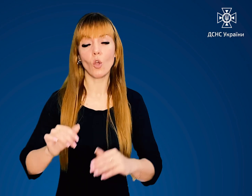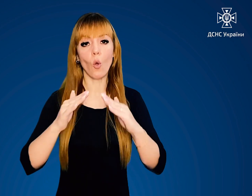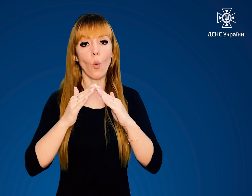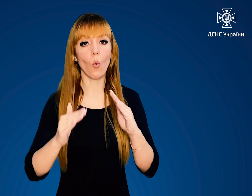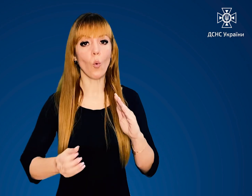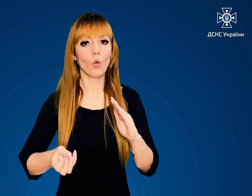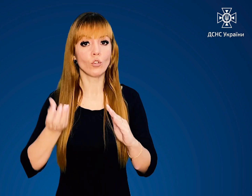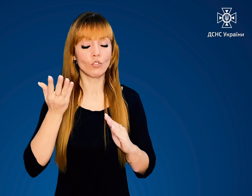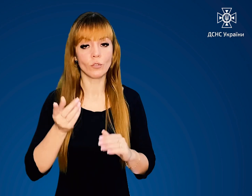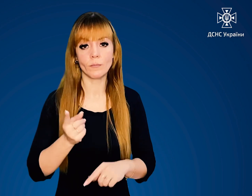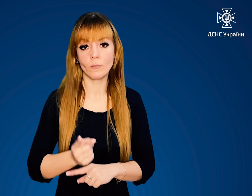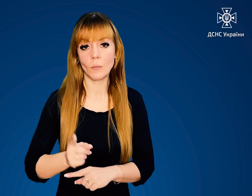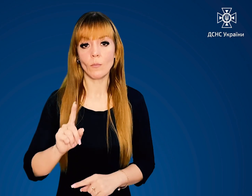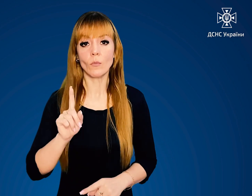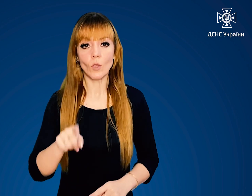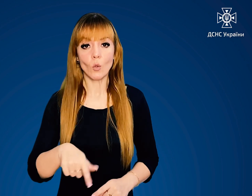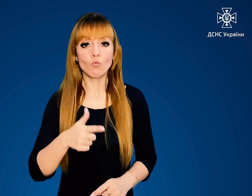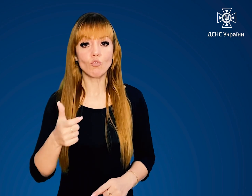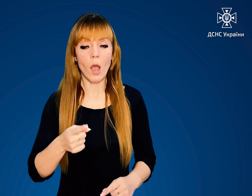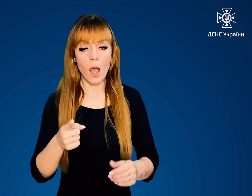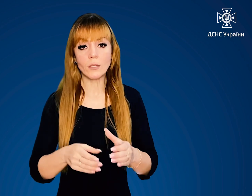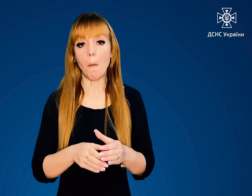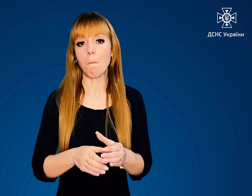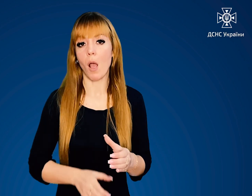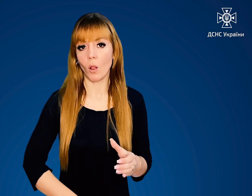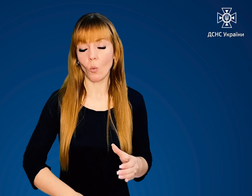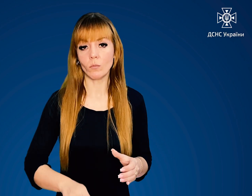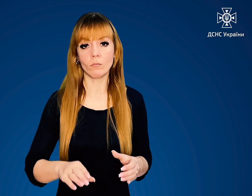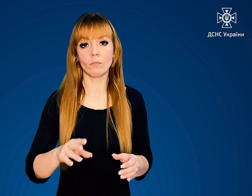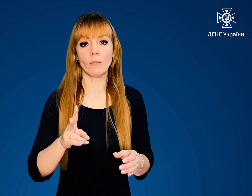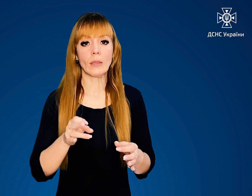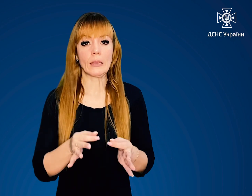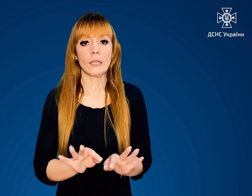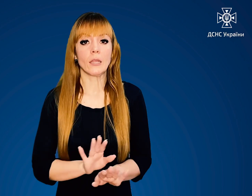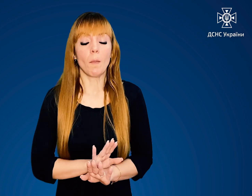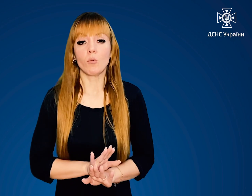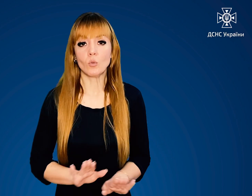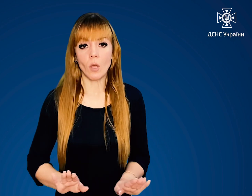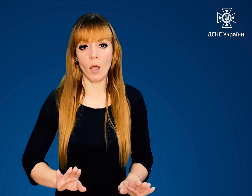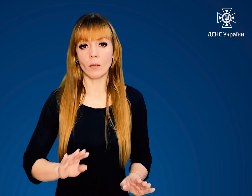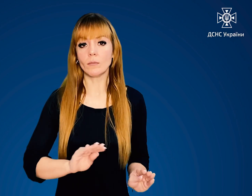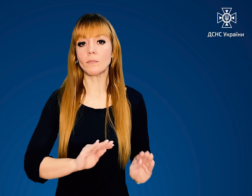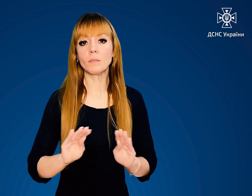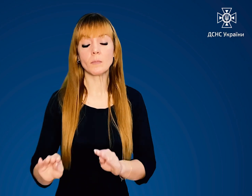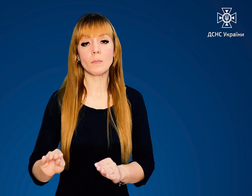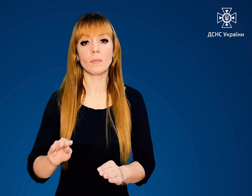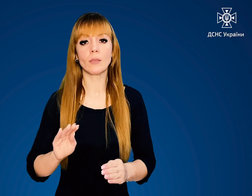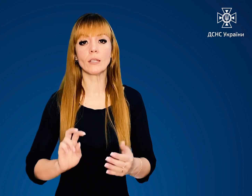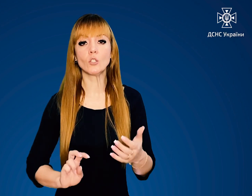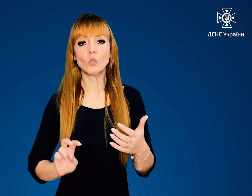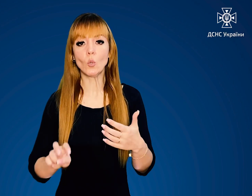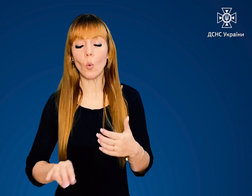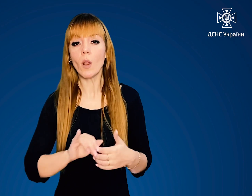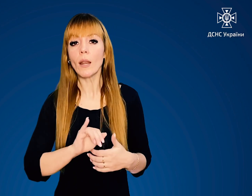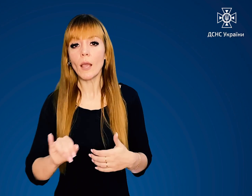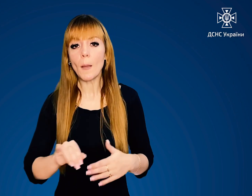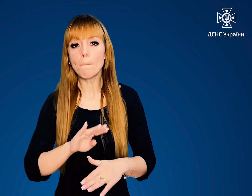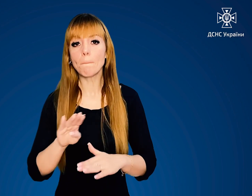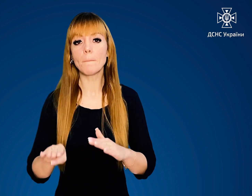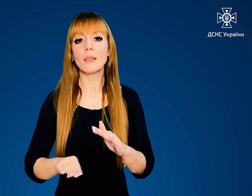Також розміщення газобалонного обладнання не допускається У цокольних та